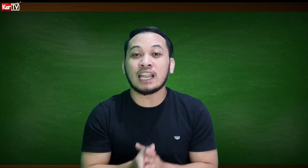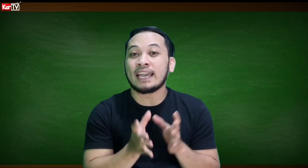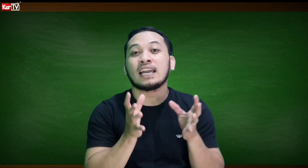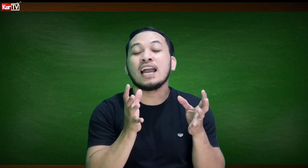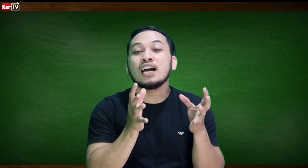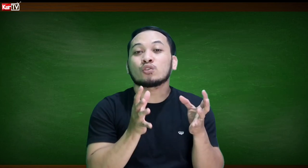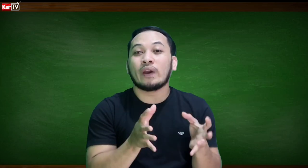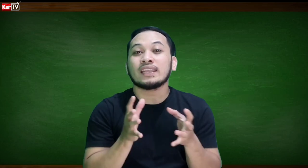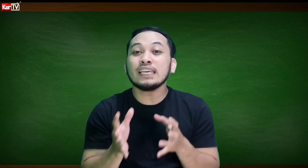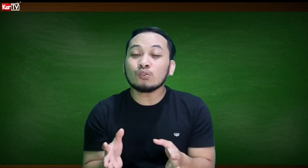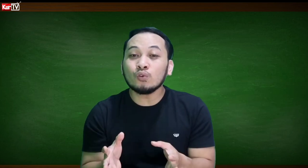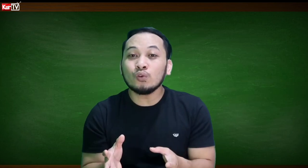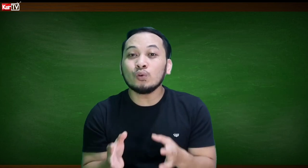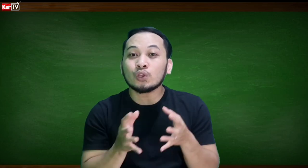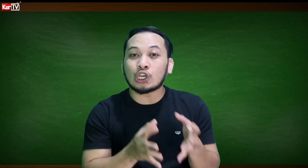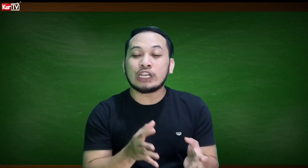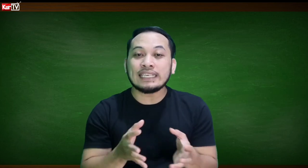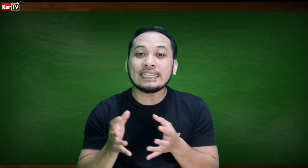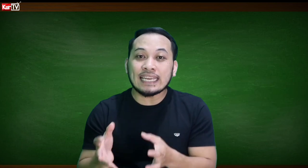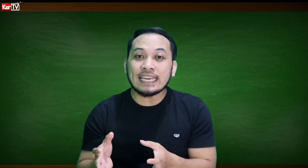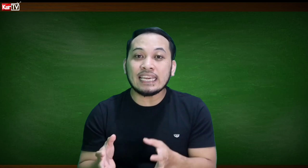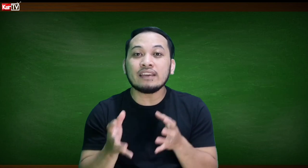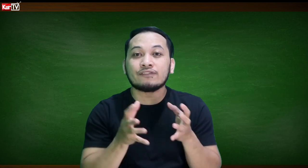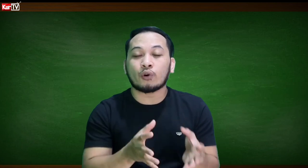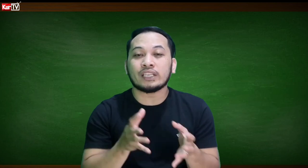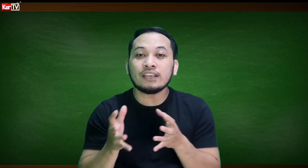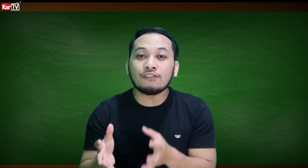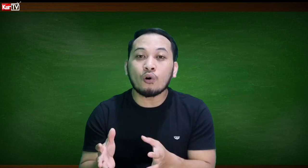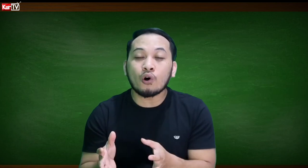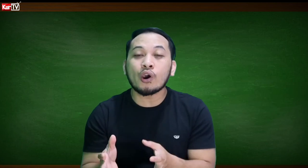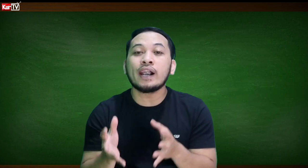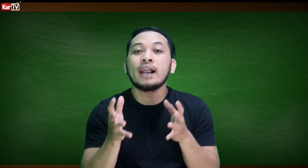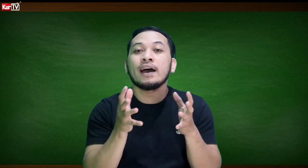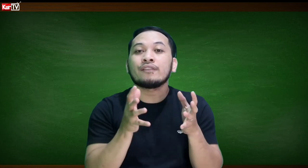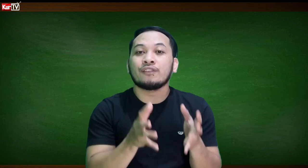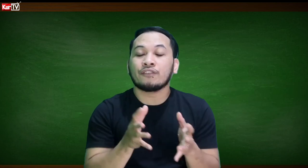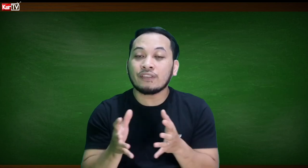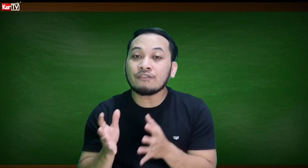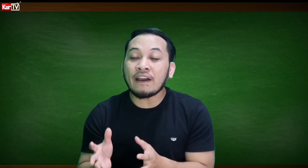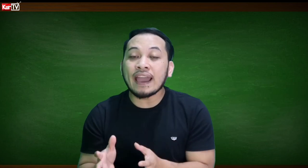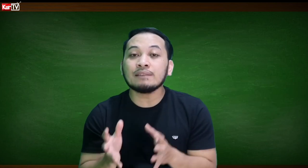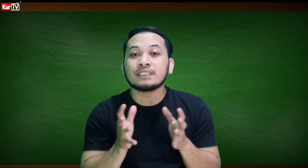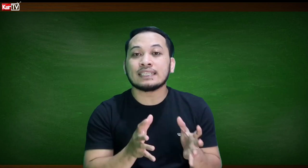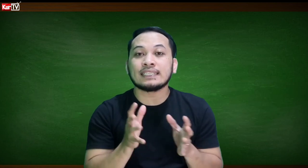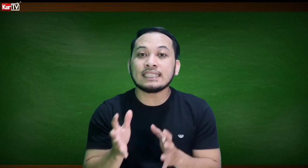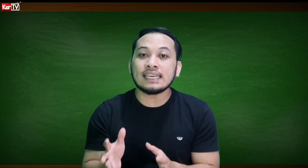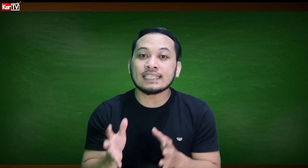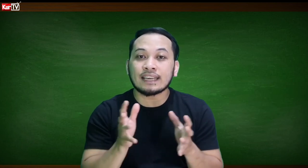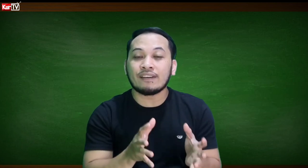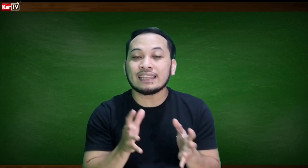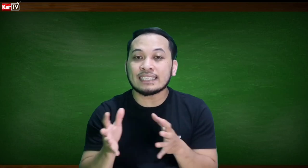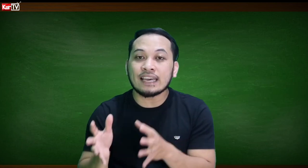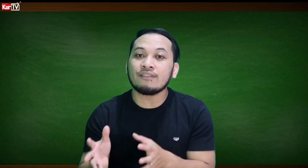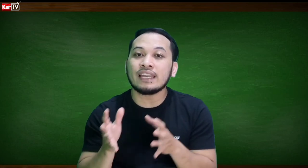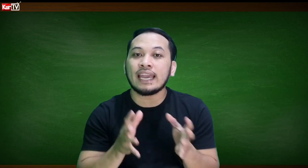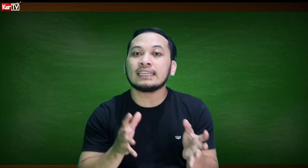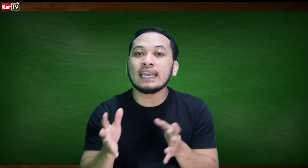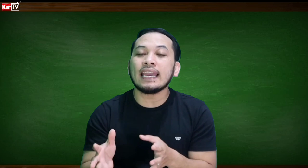like 22, 33, 44, 55, 66, 77, 88,